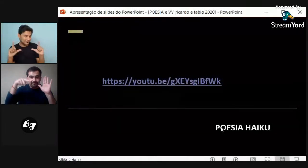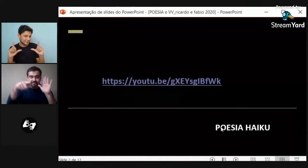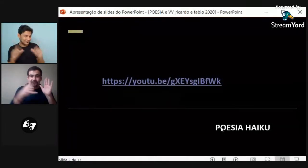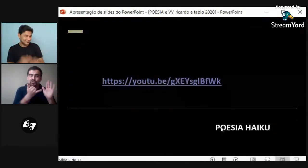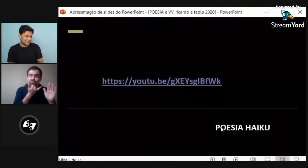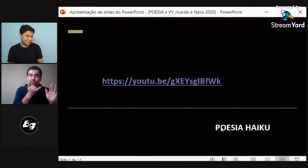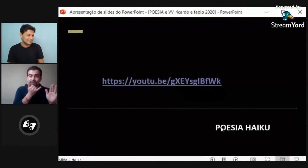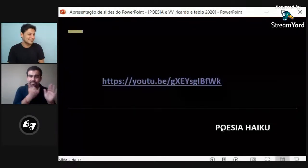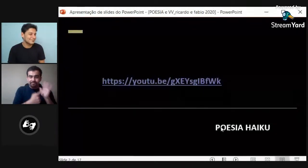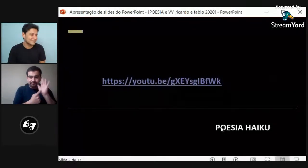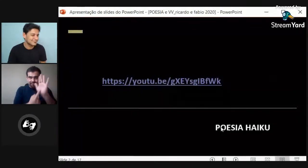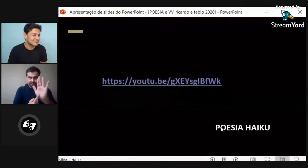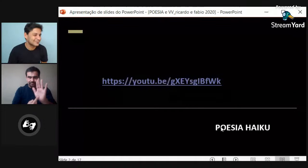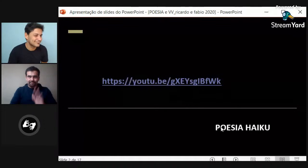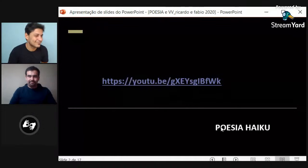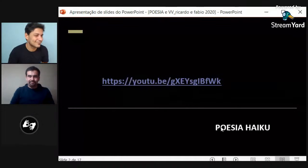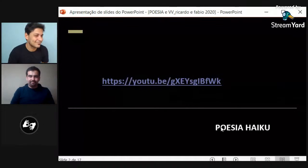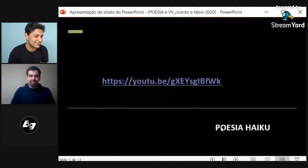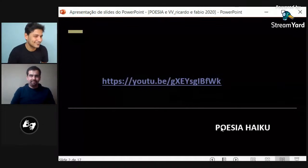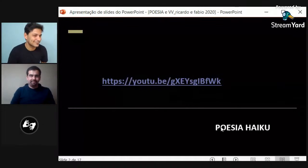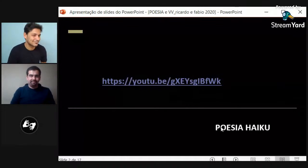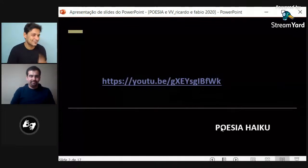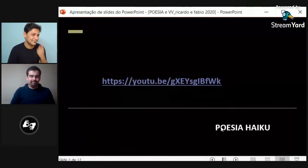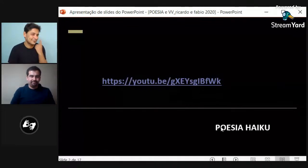bueno ahora tengo un vídeo este vídeo está en youtube